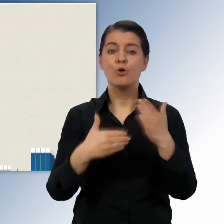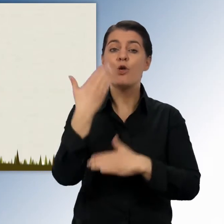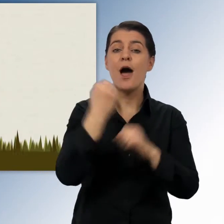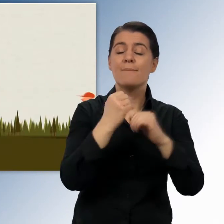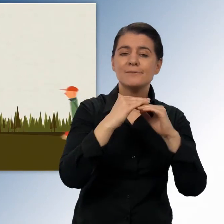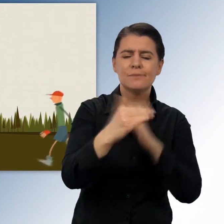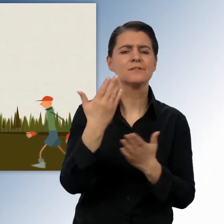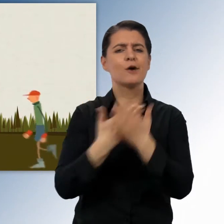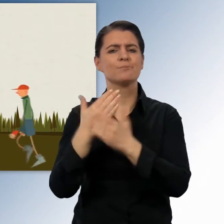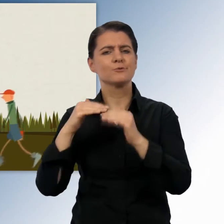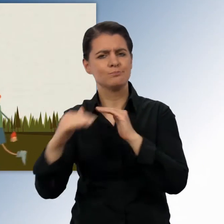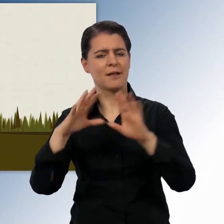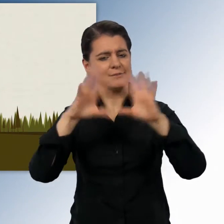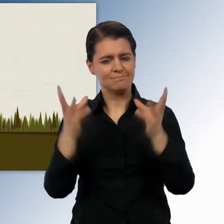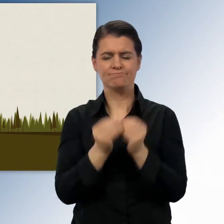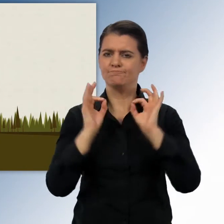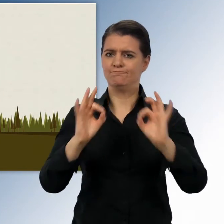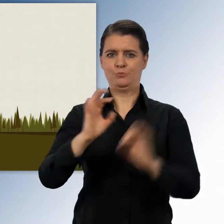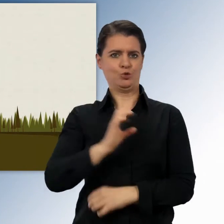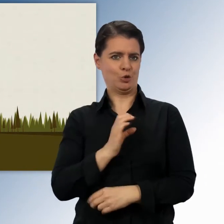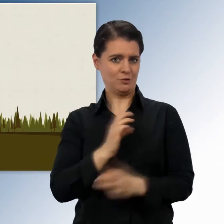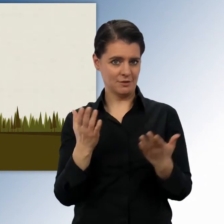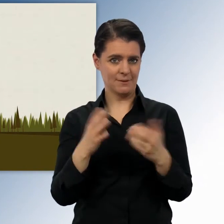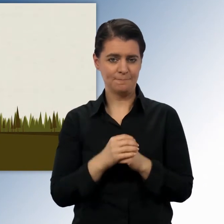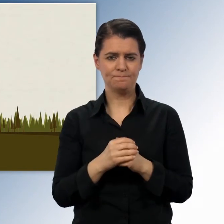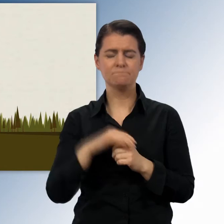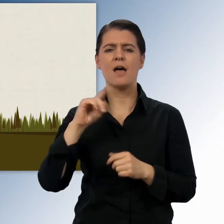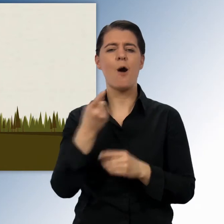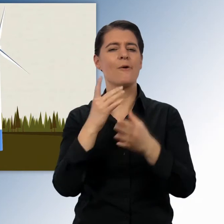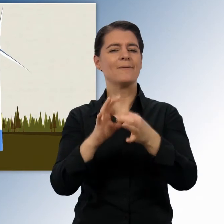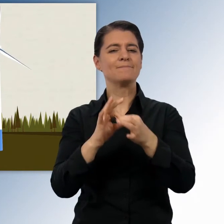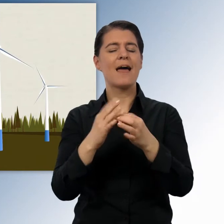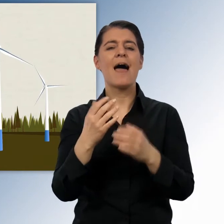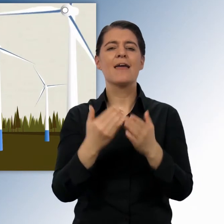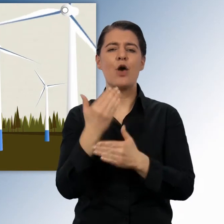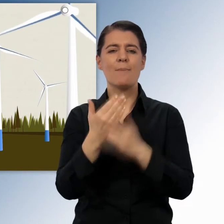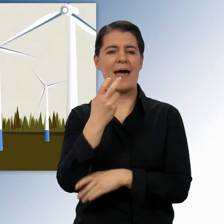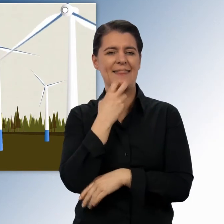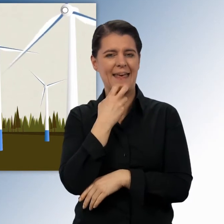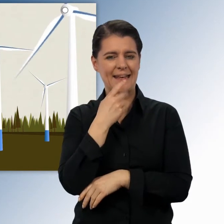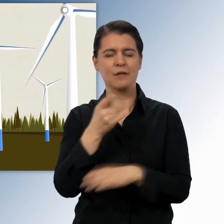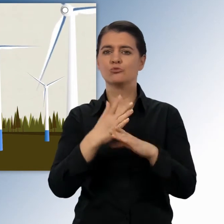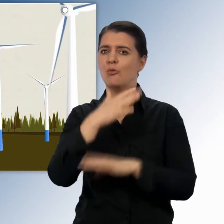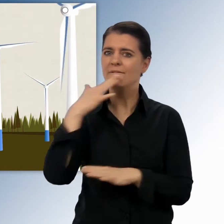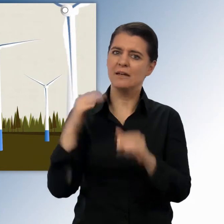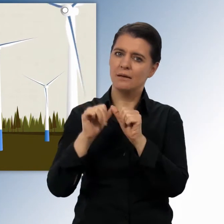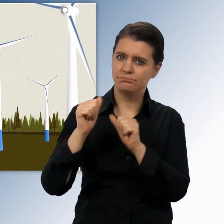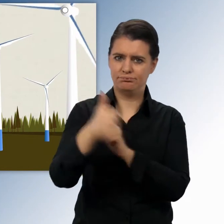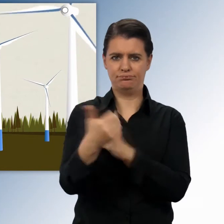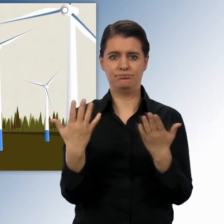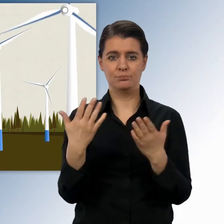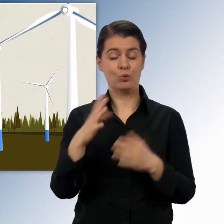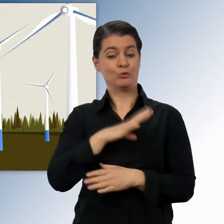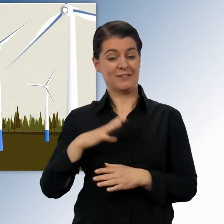Neue Arbeitsplätze und Ausbildungsstellen bieten gute Chancen. Auch bei erneuerbaren Energien ist viel entstanden und